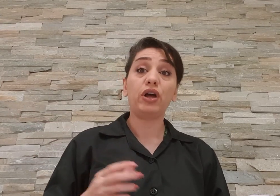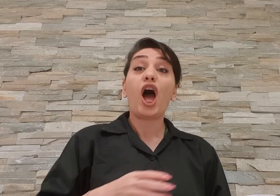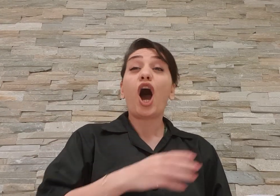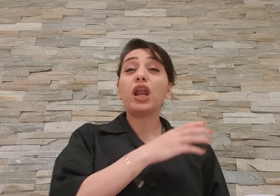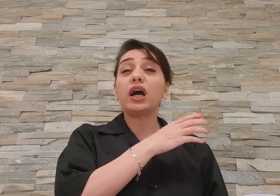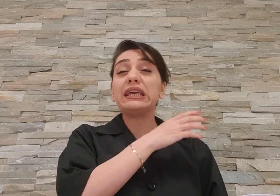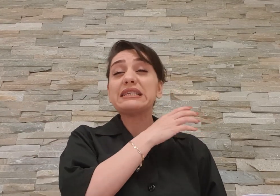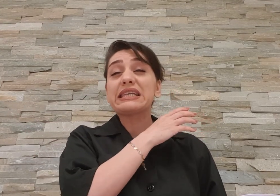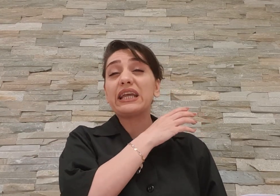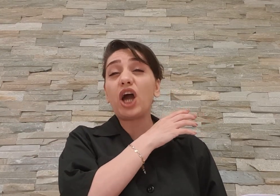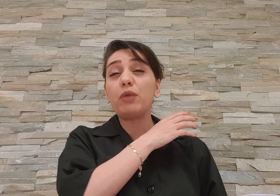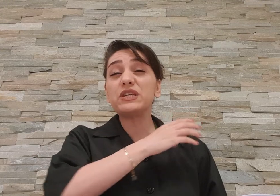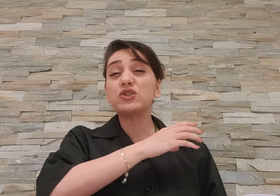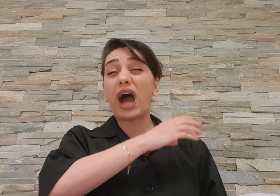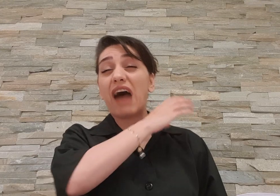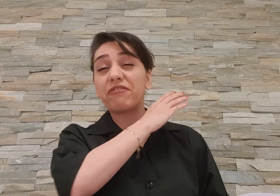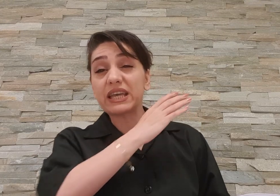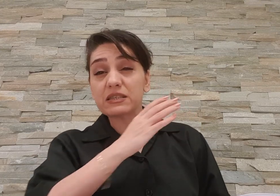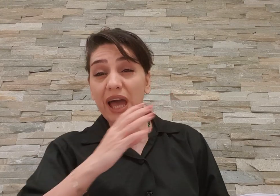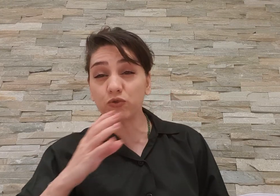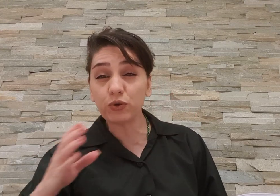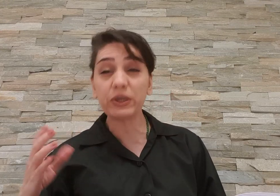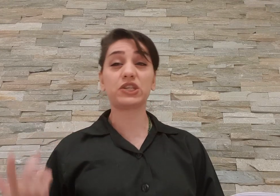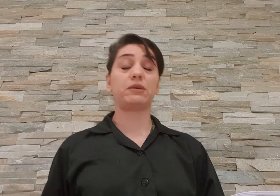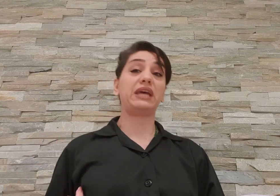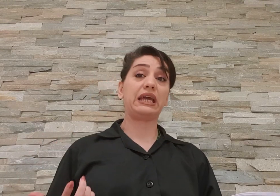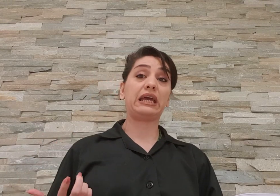حالا این سریال 27 قسمت طول میکشه بره